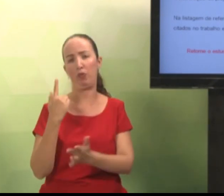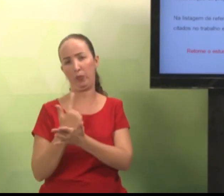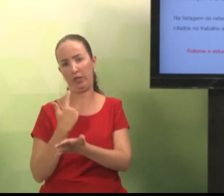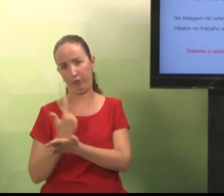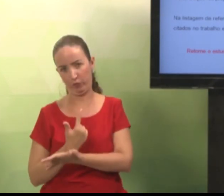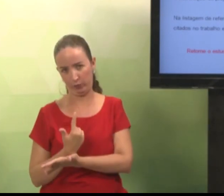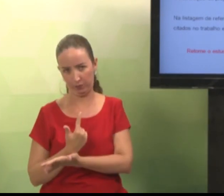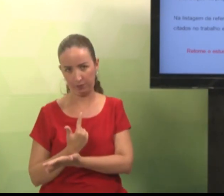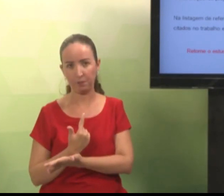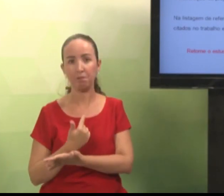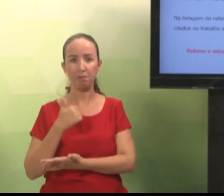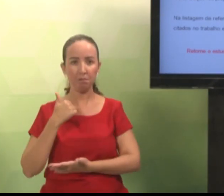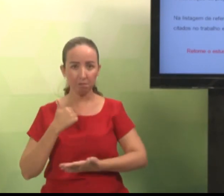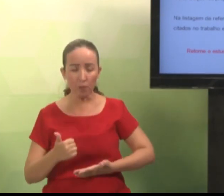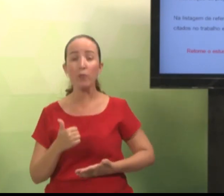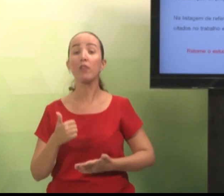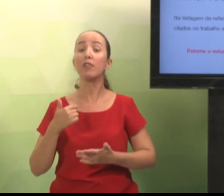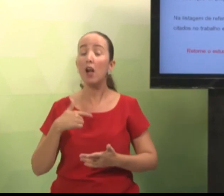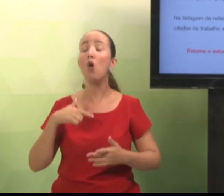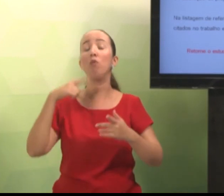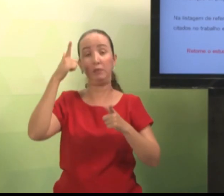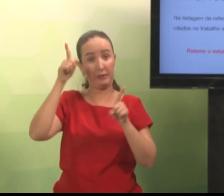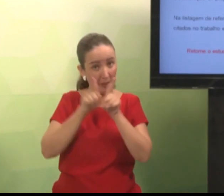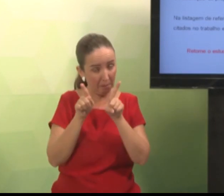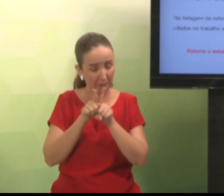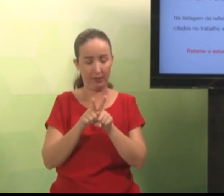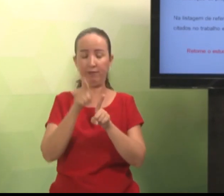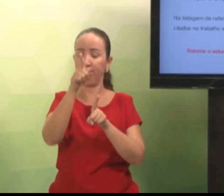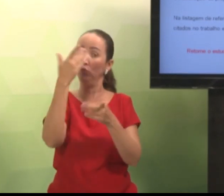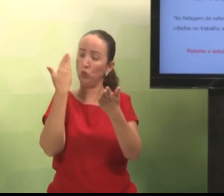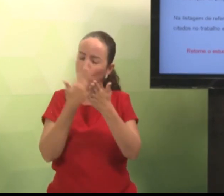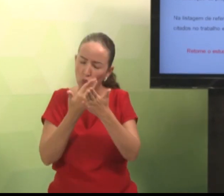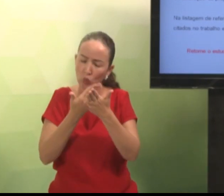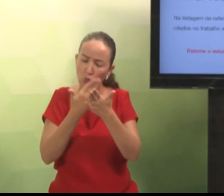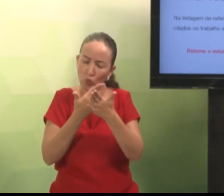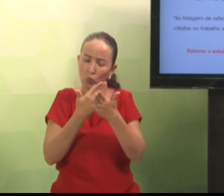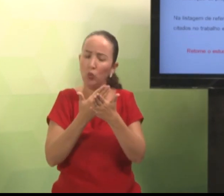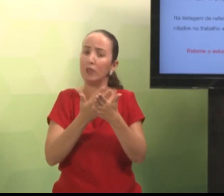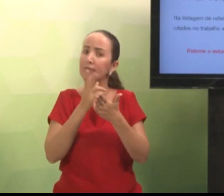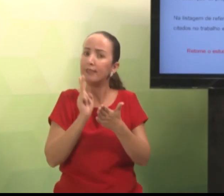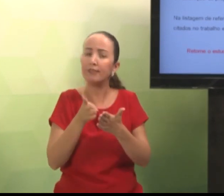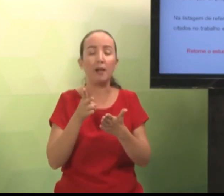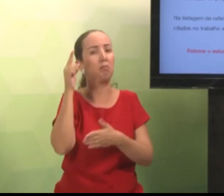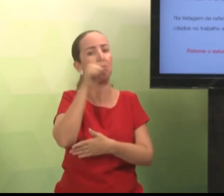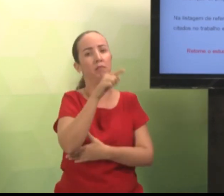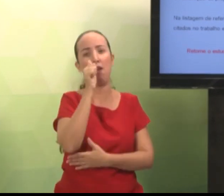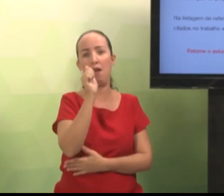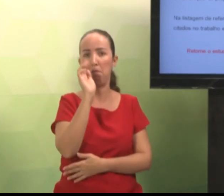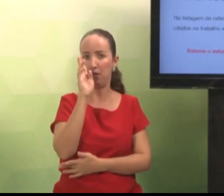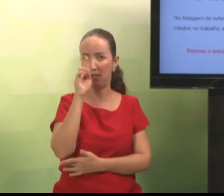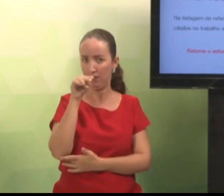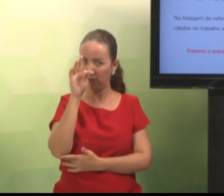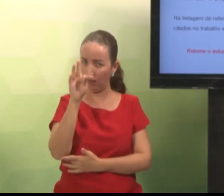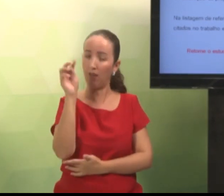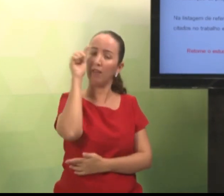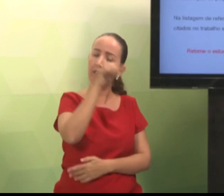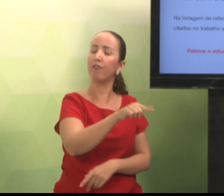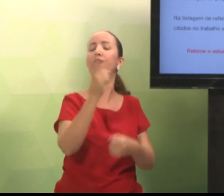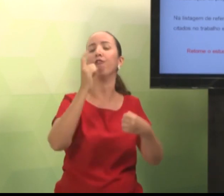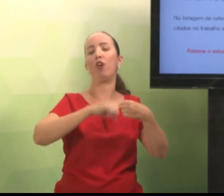utilizar outros materiais. Isso somente o que vocês, os livros, os materiais que vocês utilizarem na pesquisa. Então, vocês